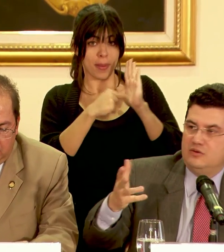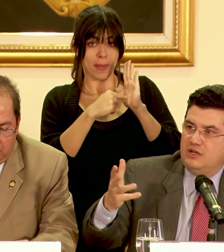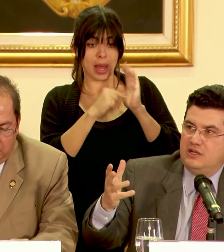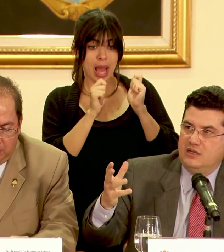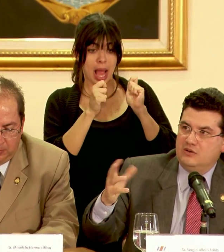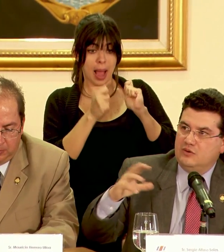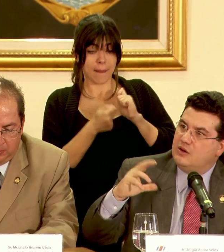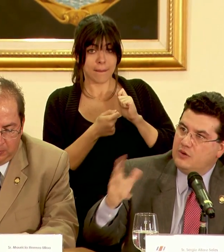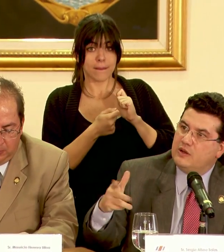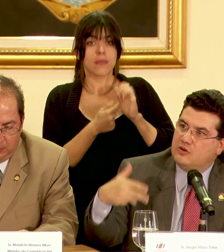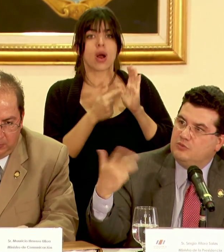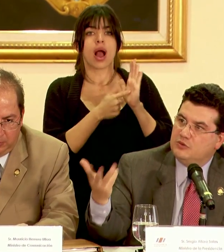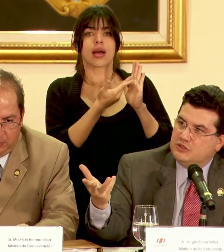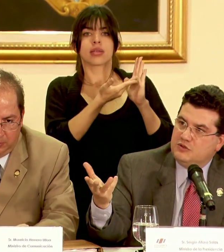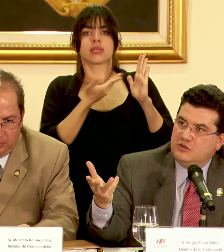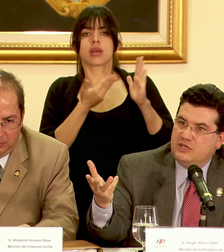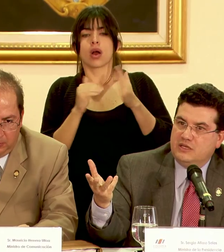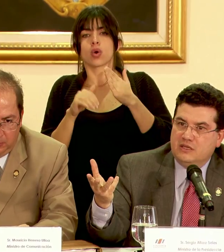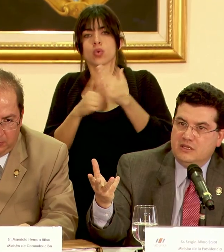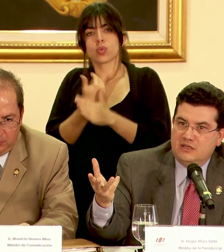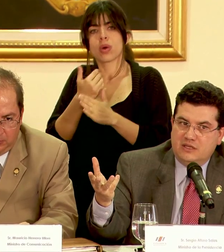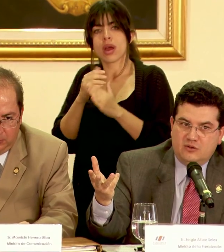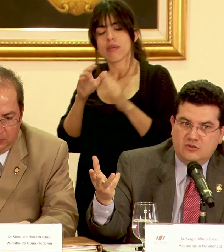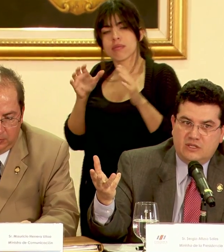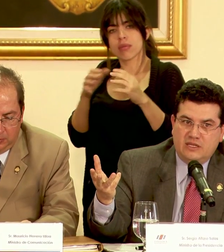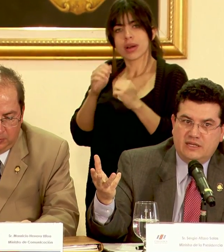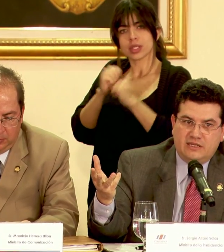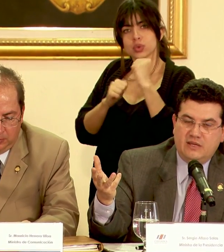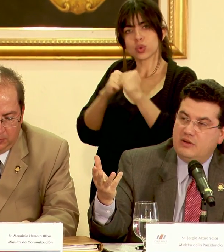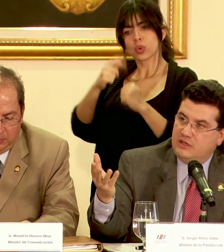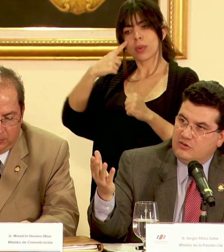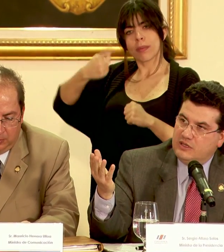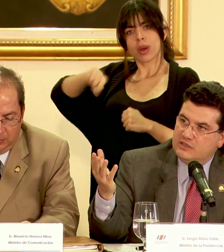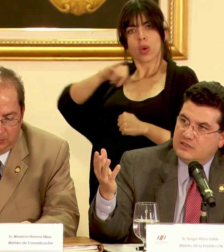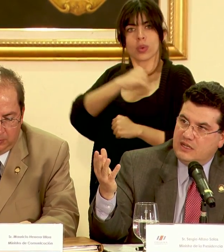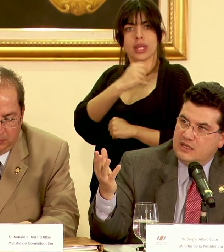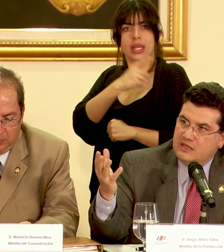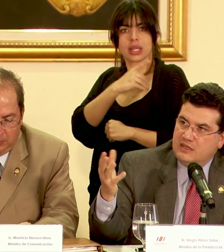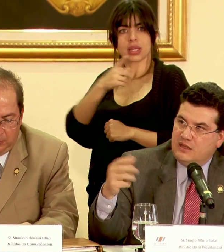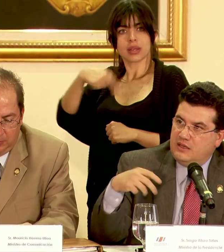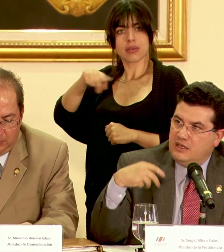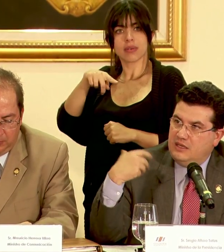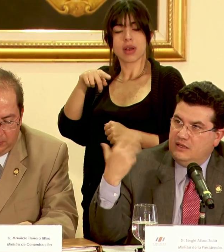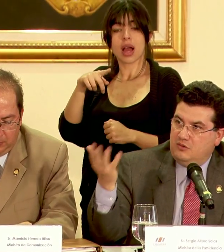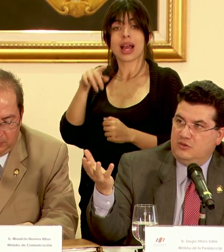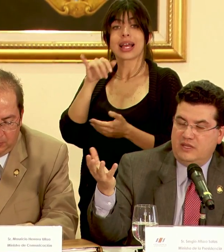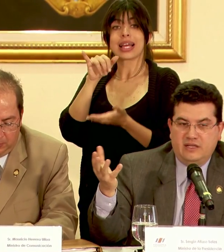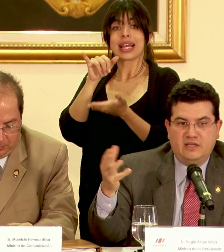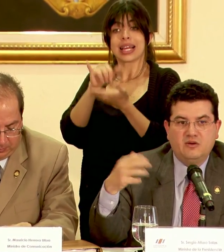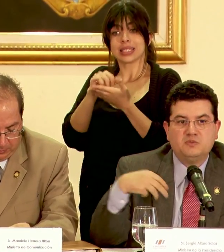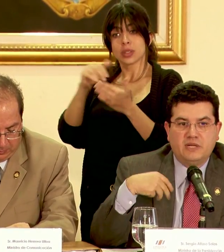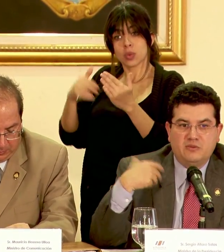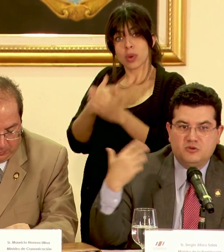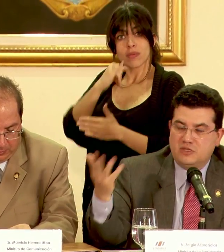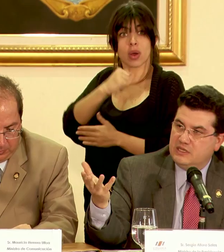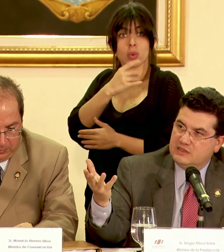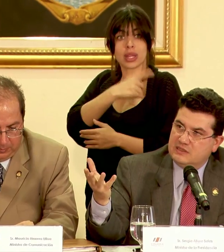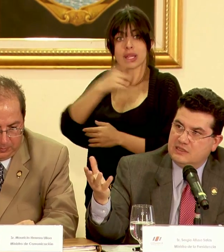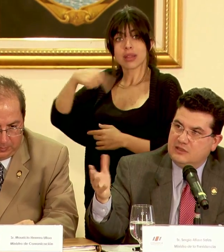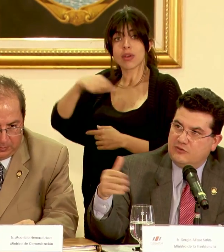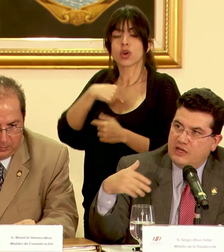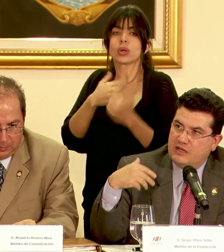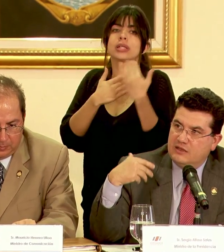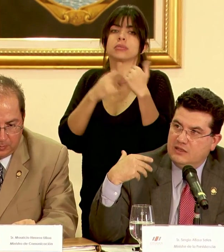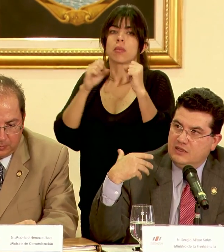genera una una nueva composición de de junta directiva y con esta junta directiva esperamos que